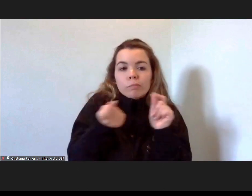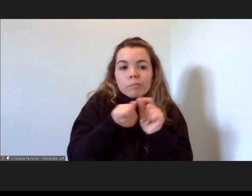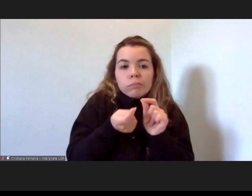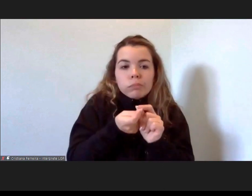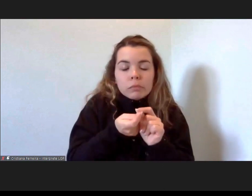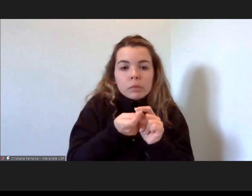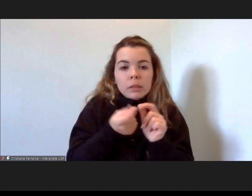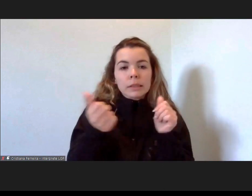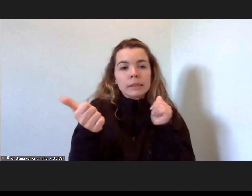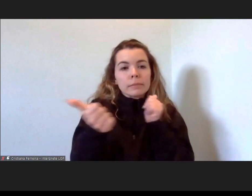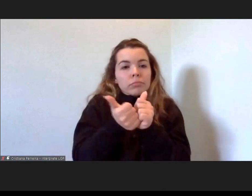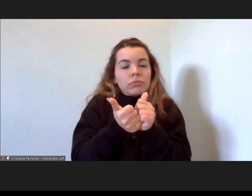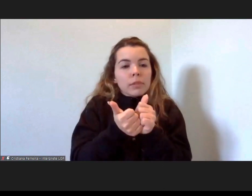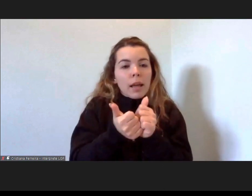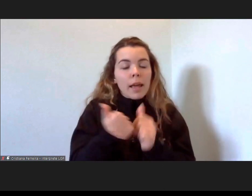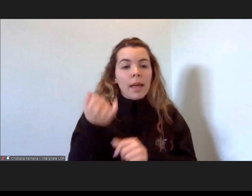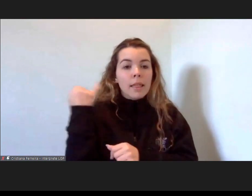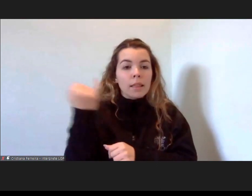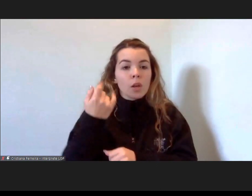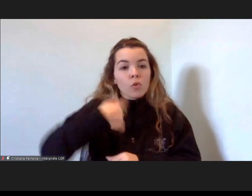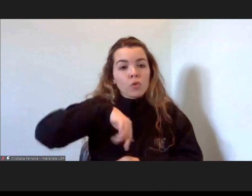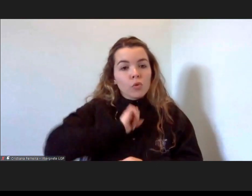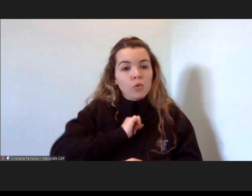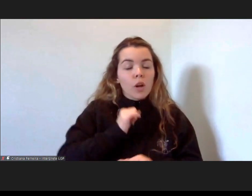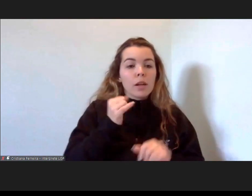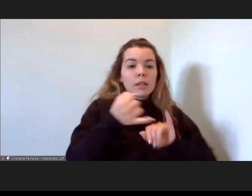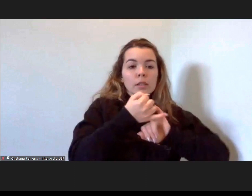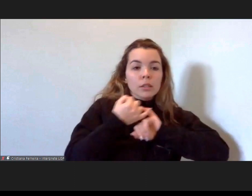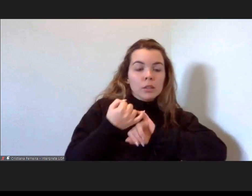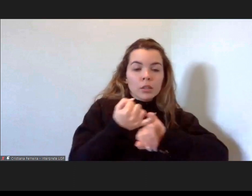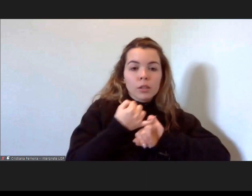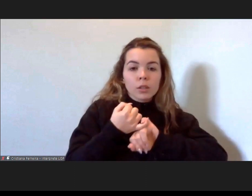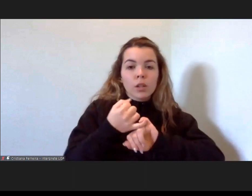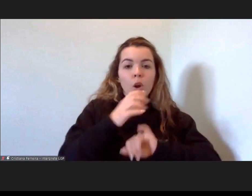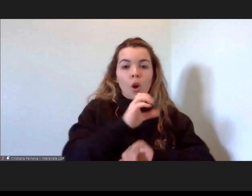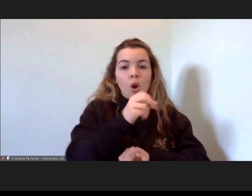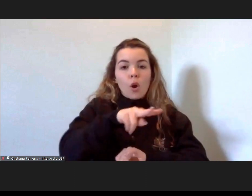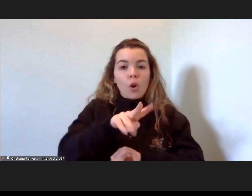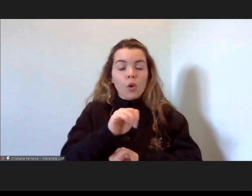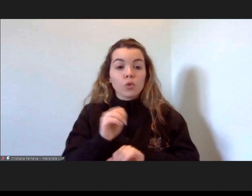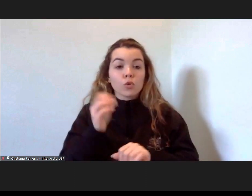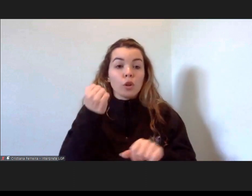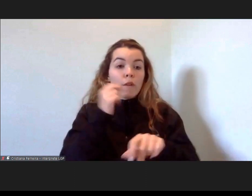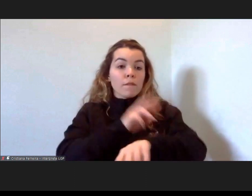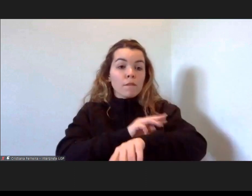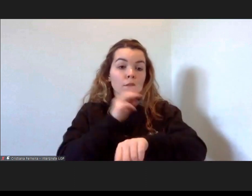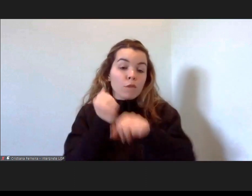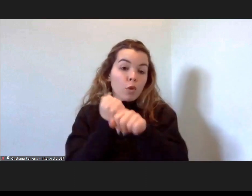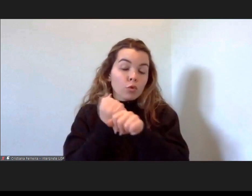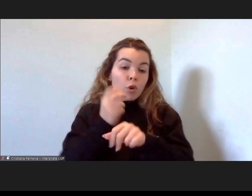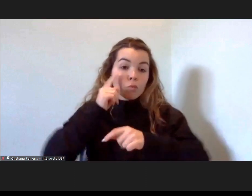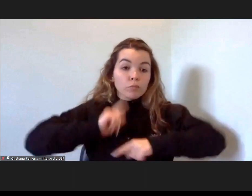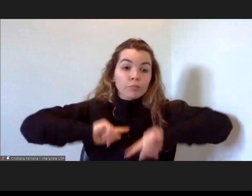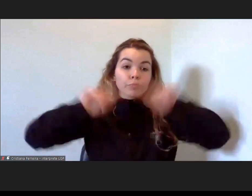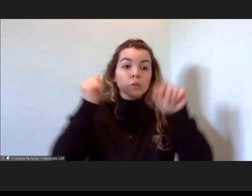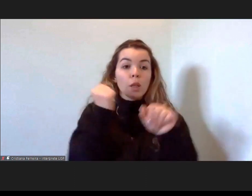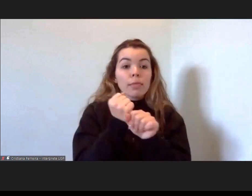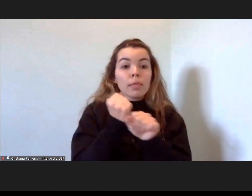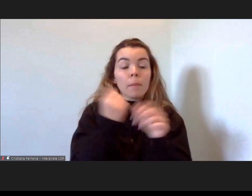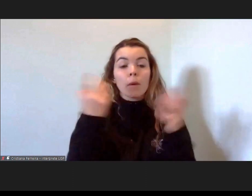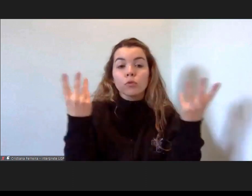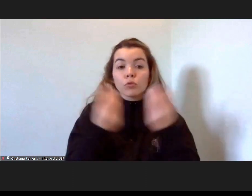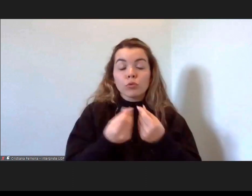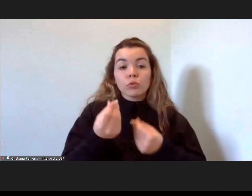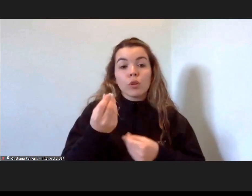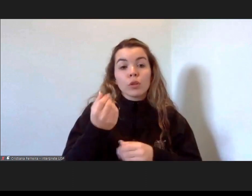entidades, as sessões, ONGs, a função pública, num trabalho conjunto, num trabalho em que